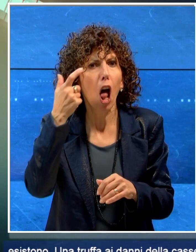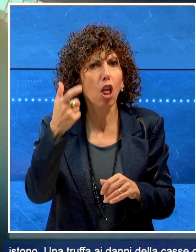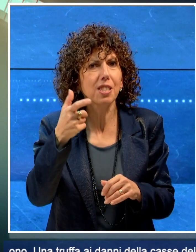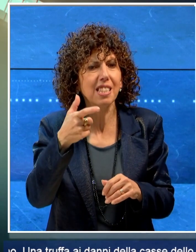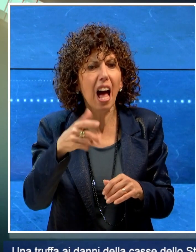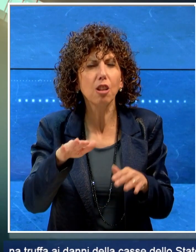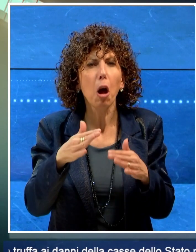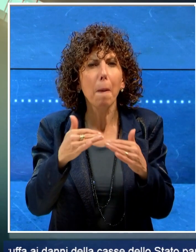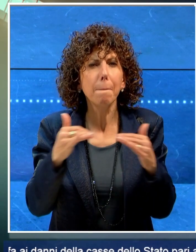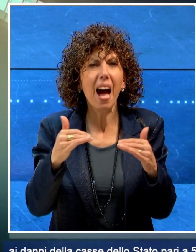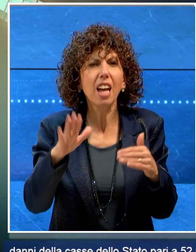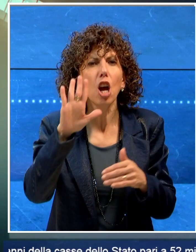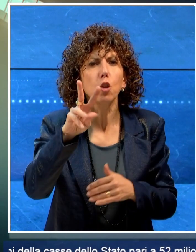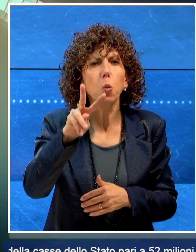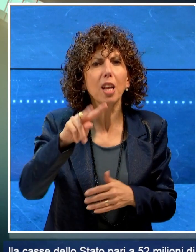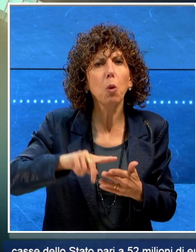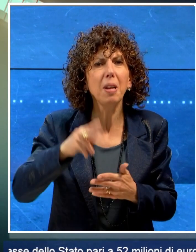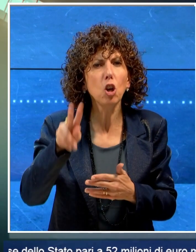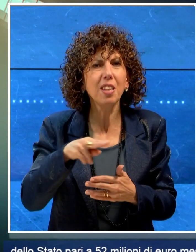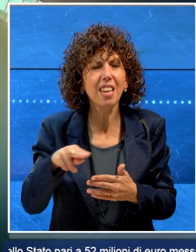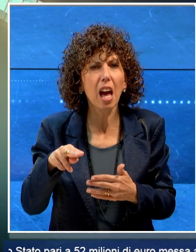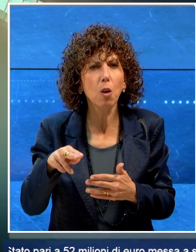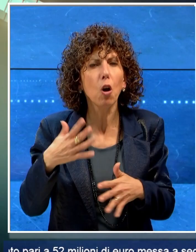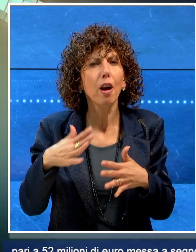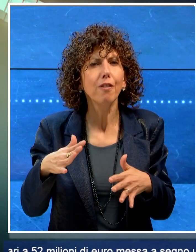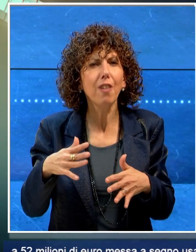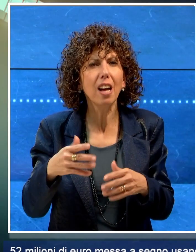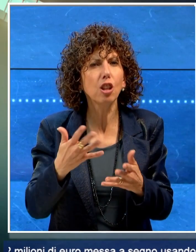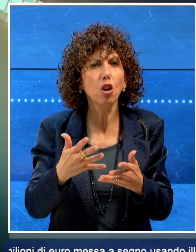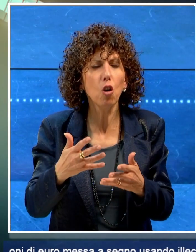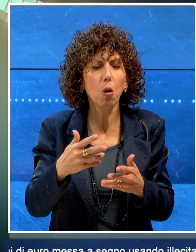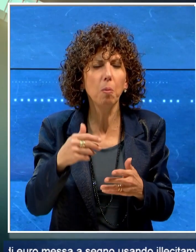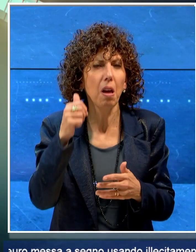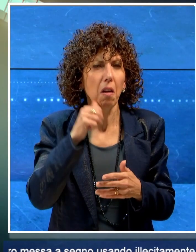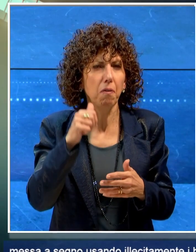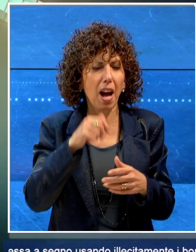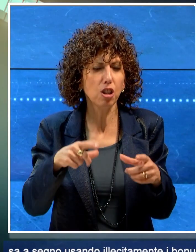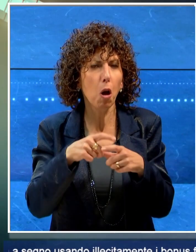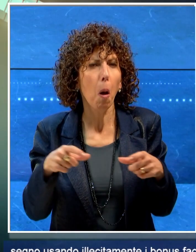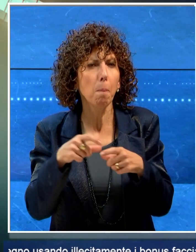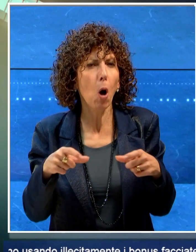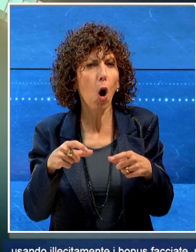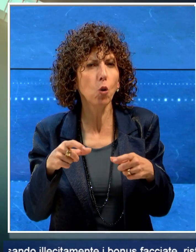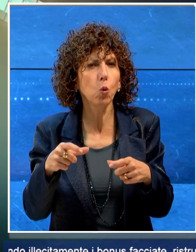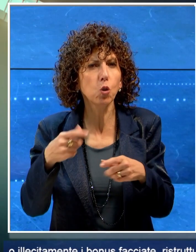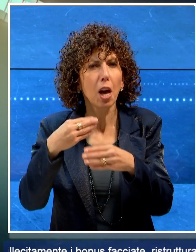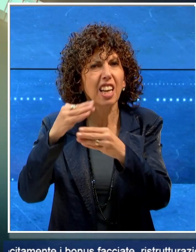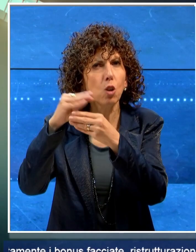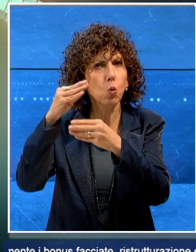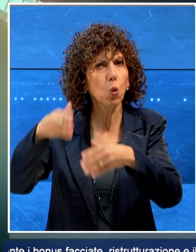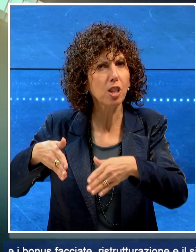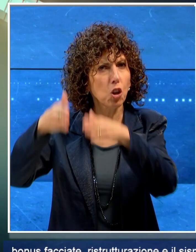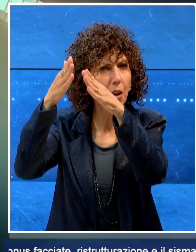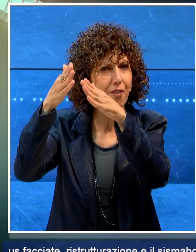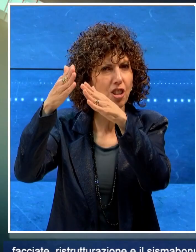52 milioni di euro messa a segno usando illecitamente i bonus facciate, ristrutturazione